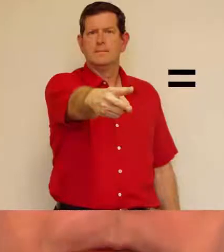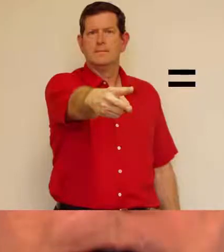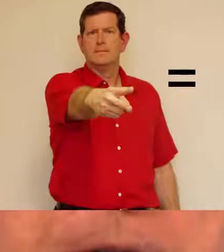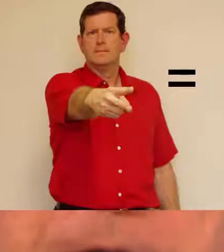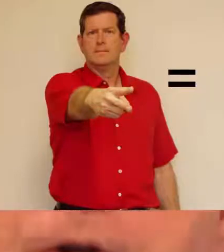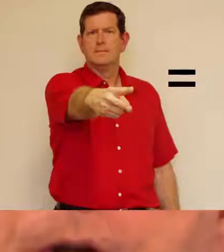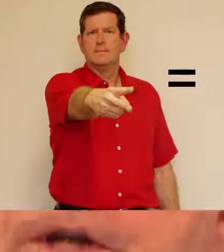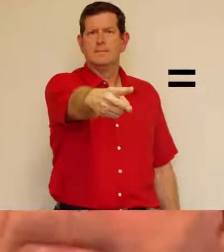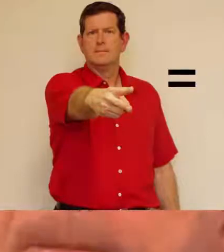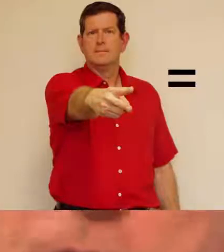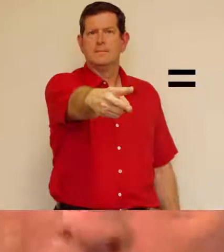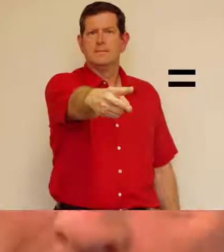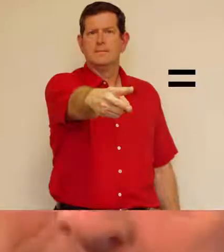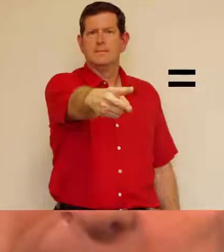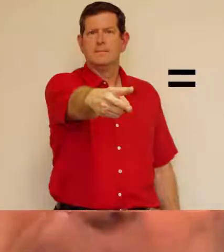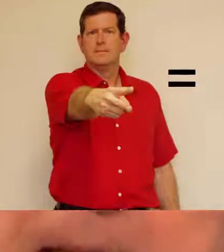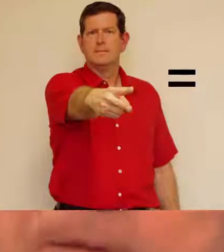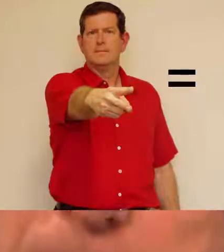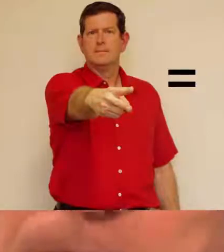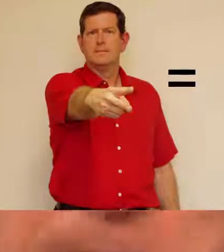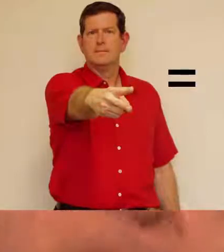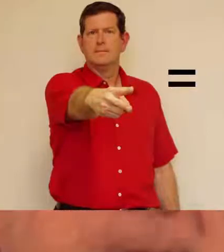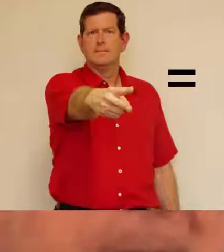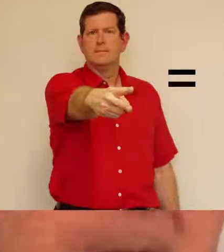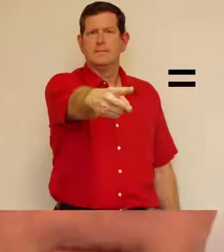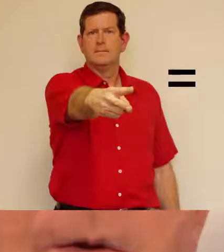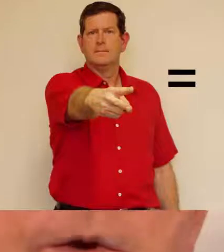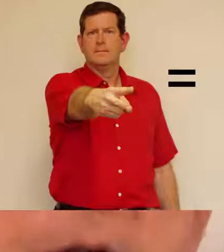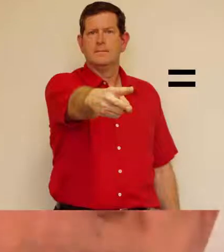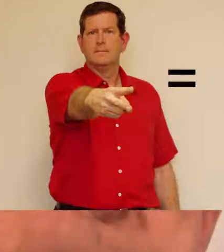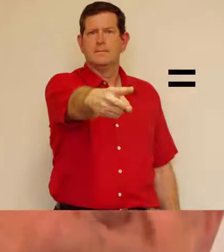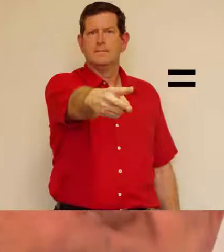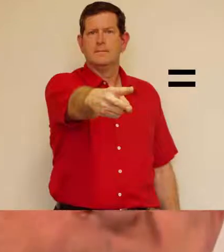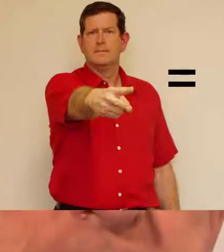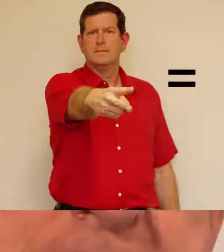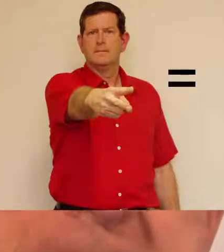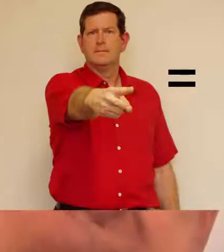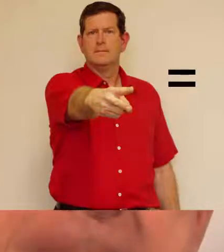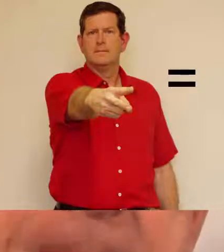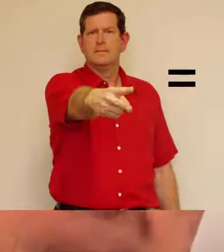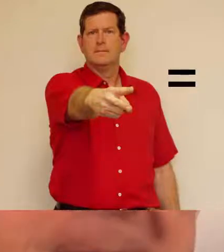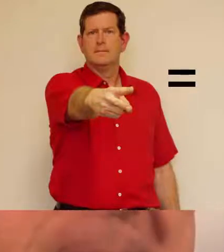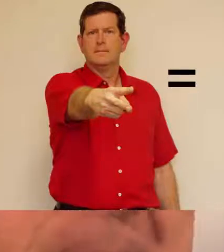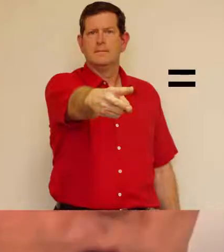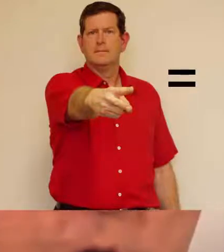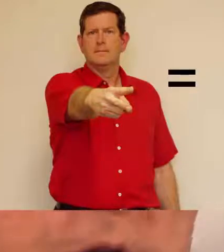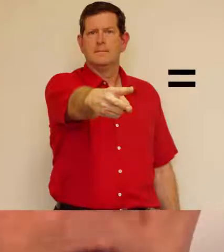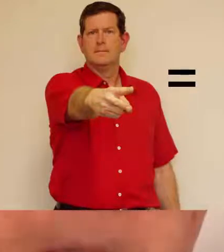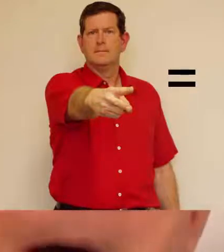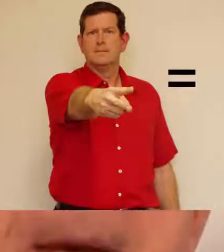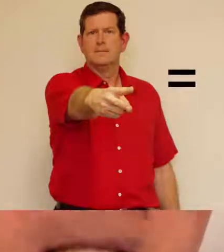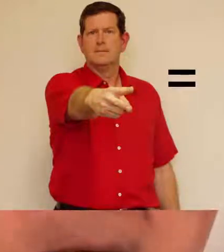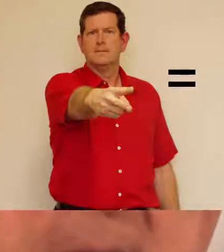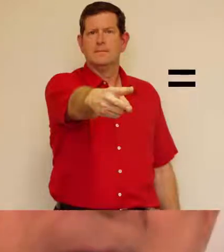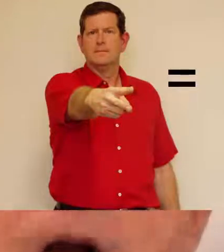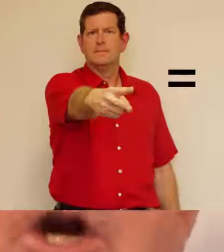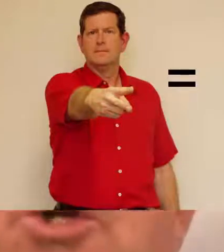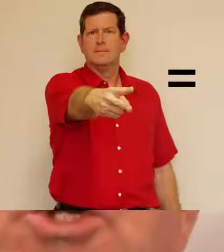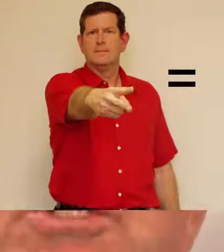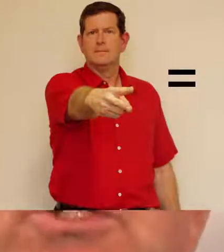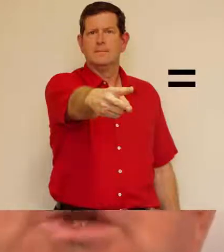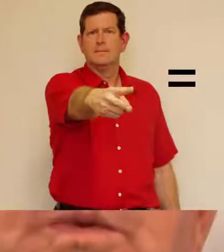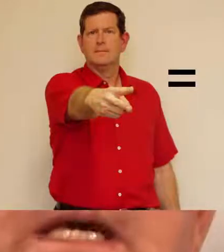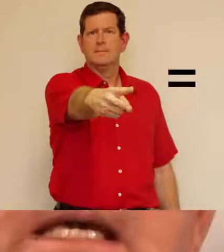suis pas français. J'ai presque été français, mais non, je ne suis pas français. Et je ne suis pas mexicain.